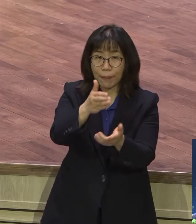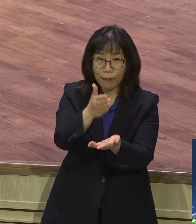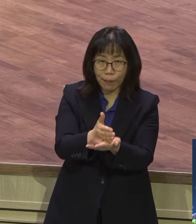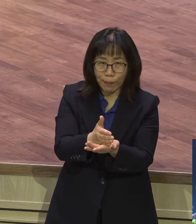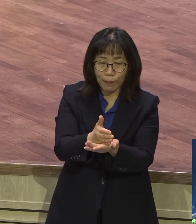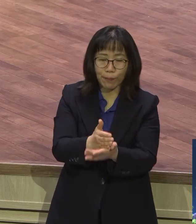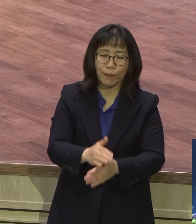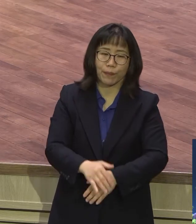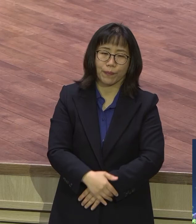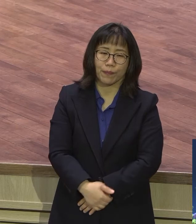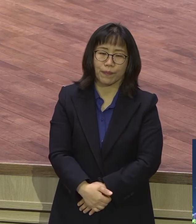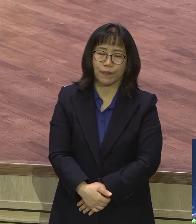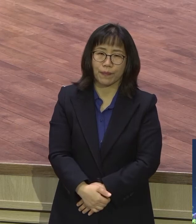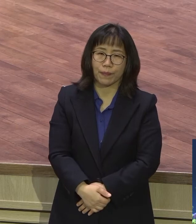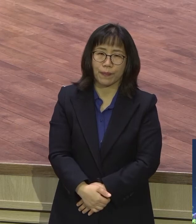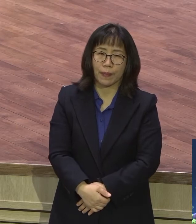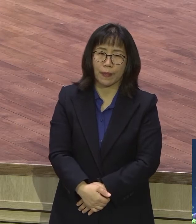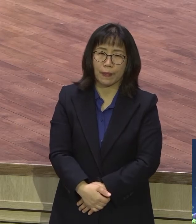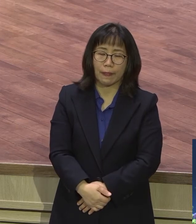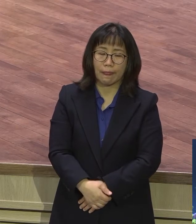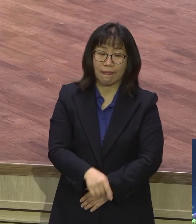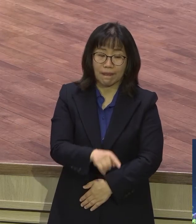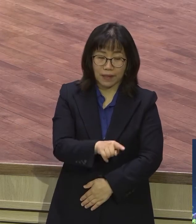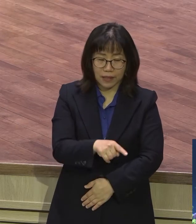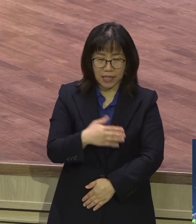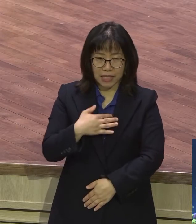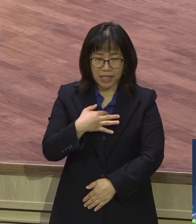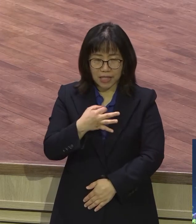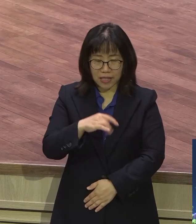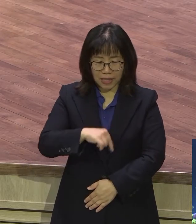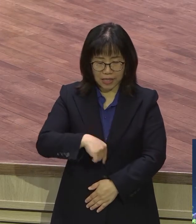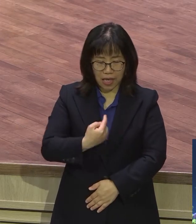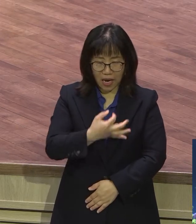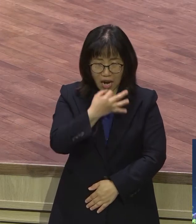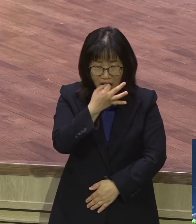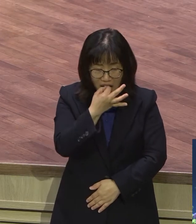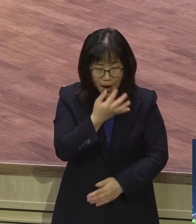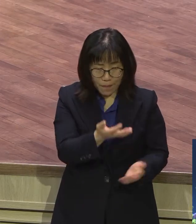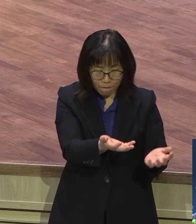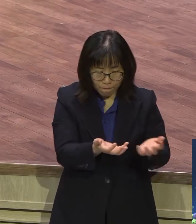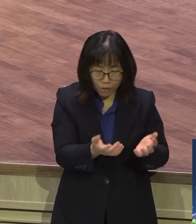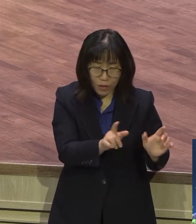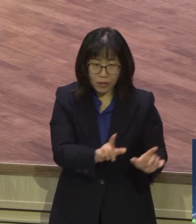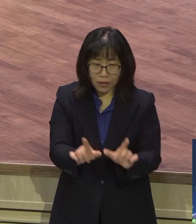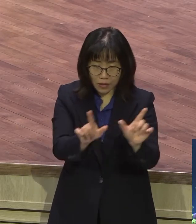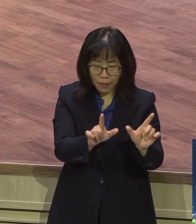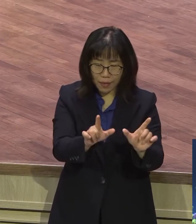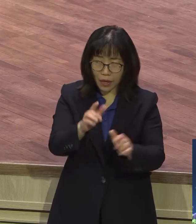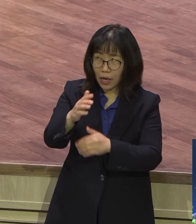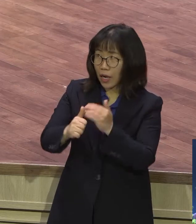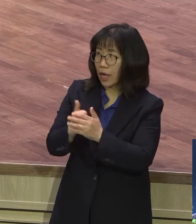이거를 살게 되면요 절대로 하나님의 풍수한 은혜를 체험하지 못해요